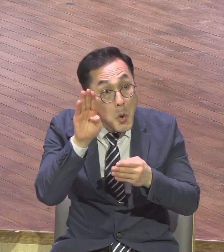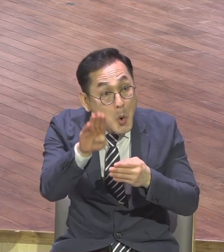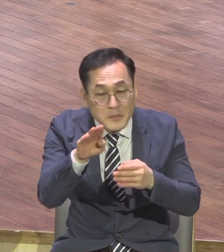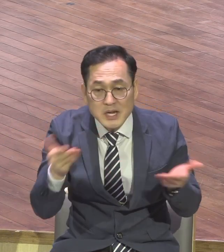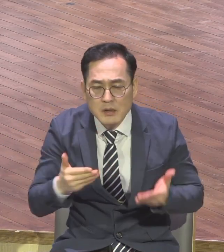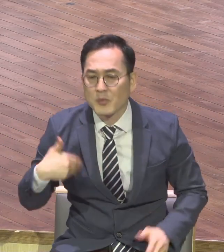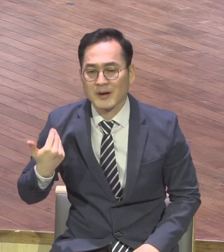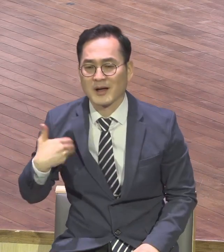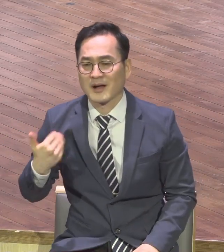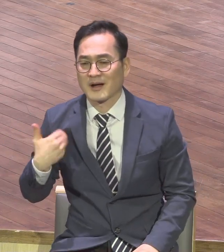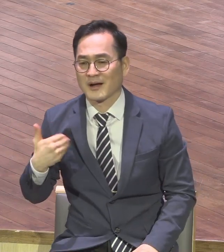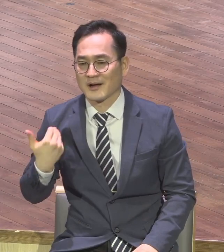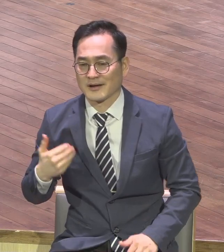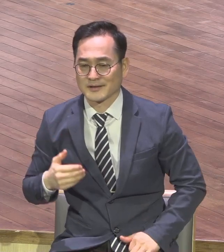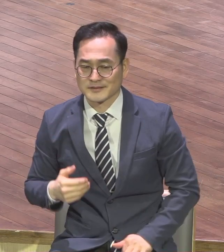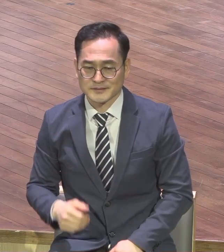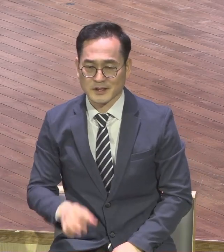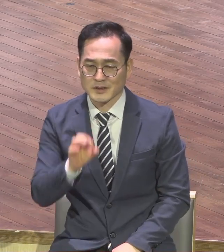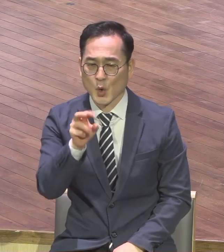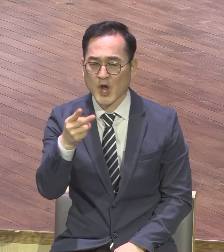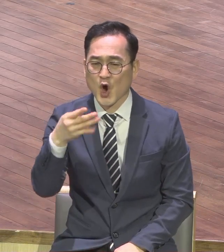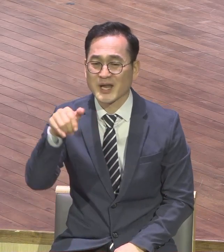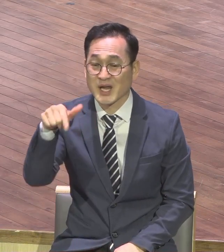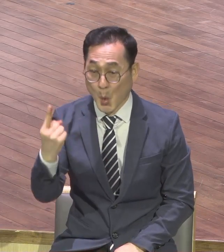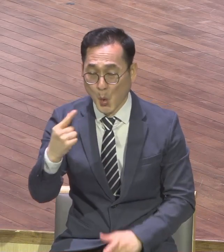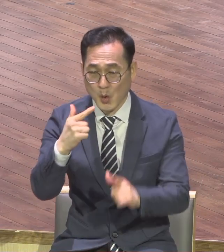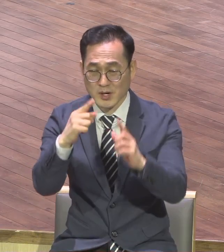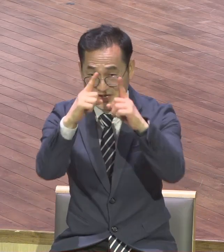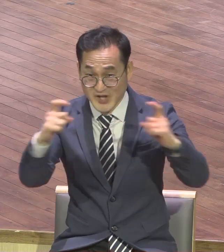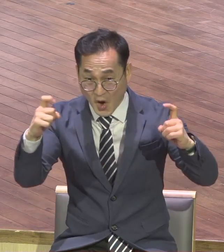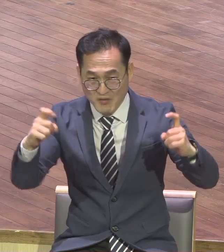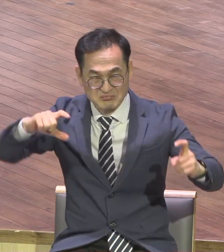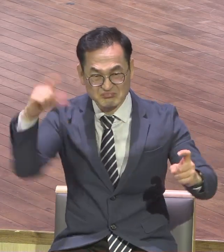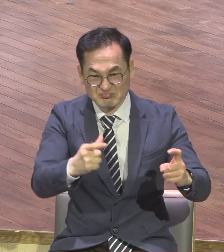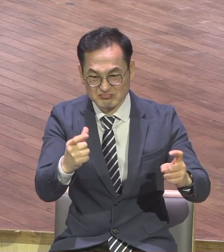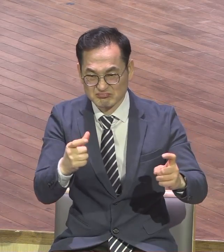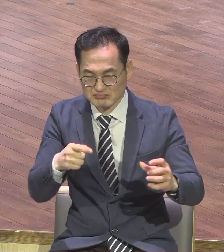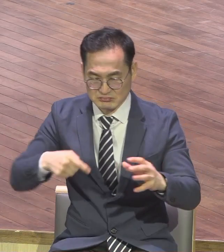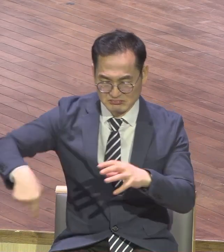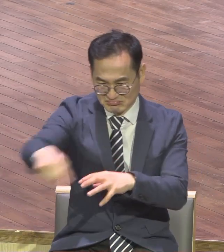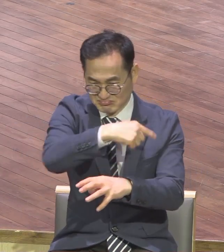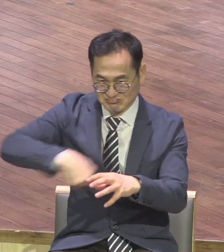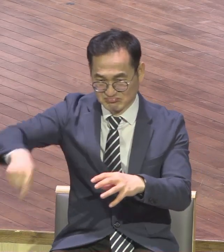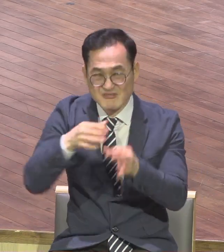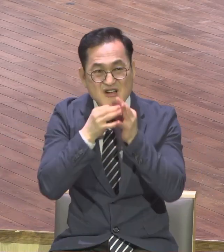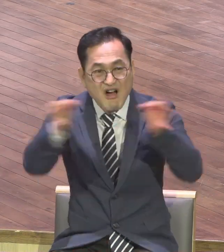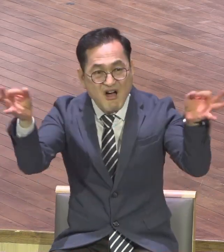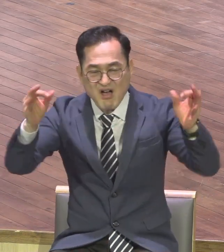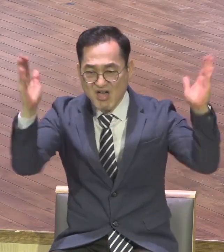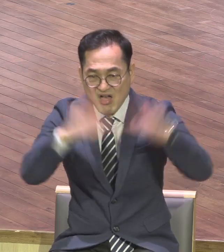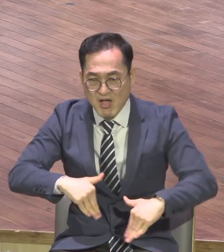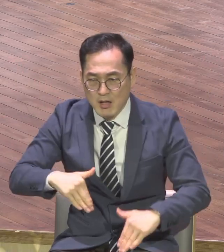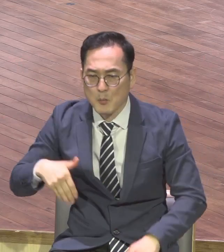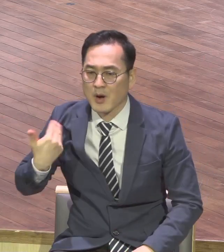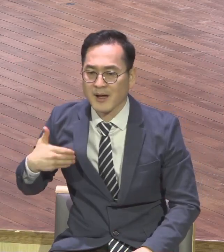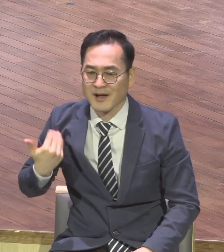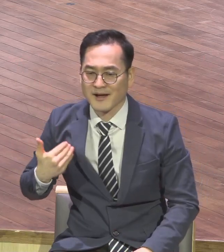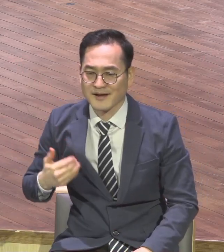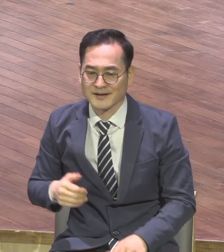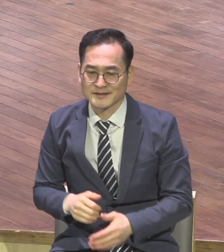견고한 여류호성이 무려질 것이라고 어떻게 믿었겠냐고요 기골이 장대한 안학자손들이 우리가 어떻게